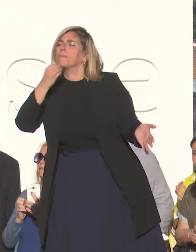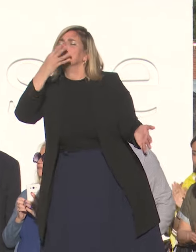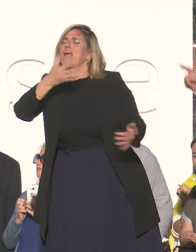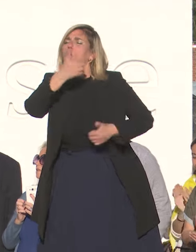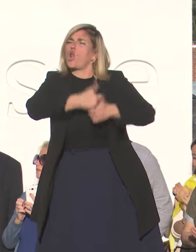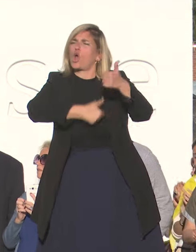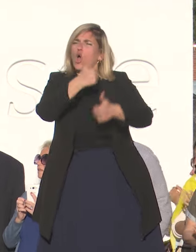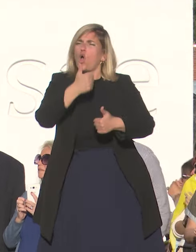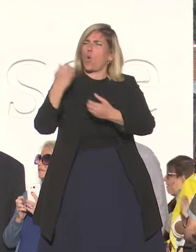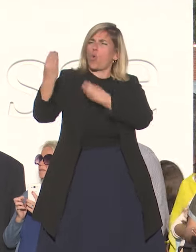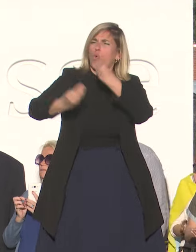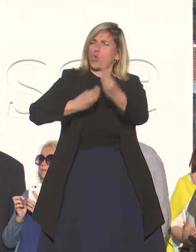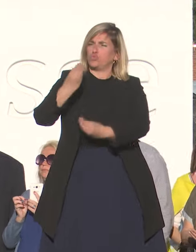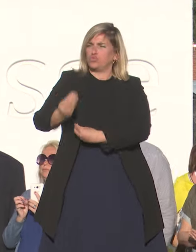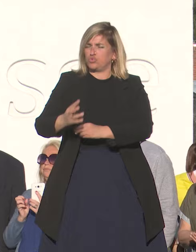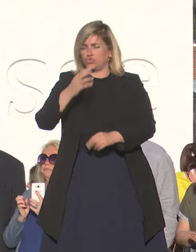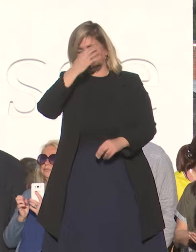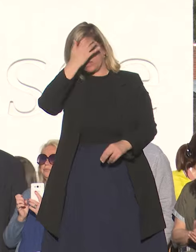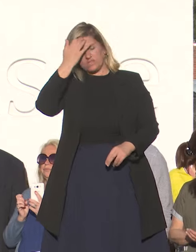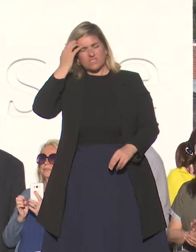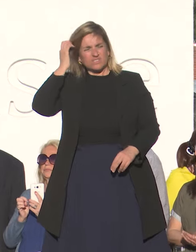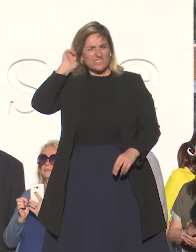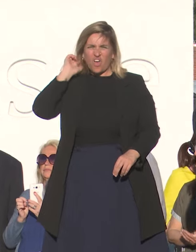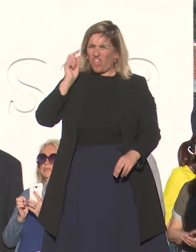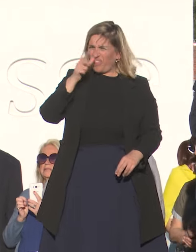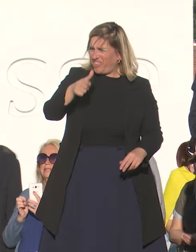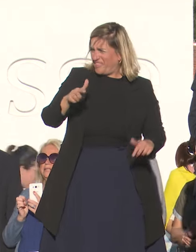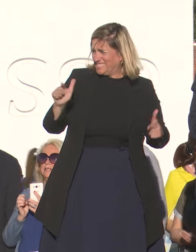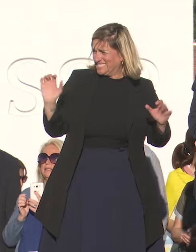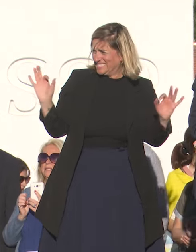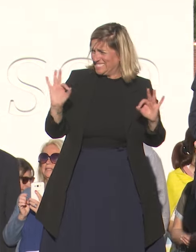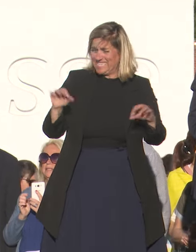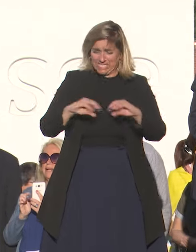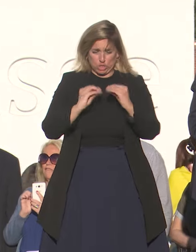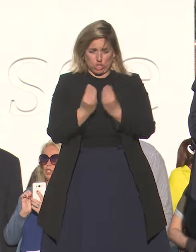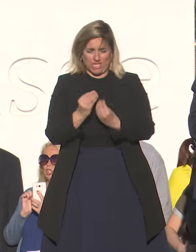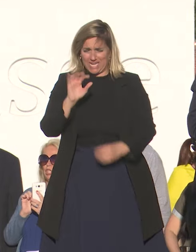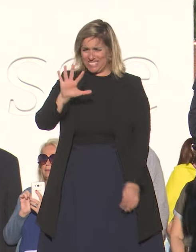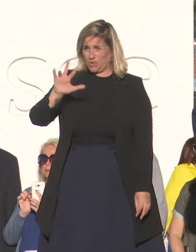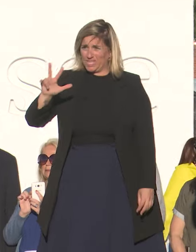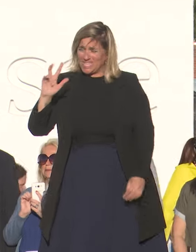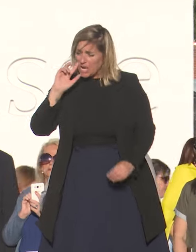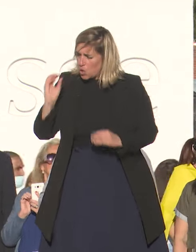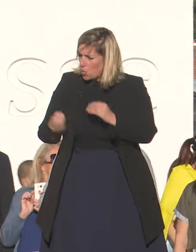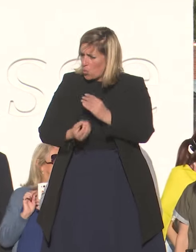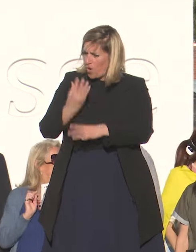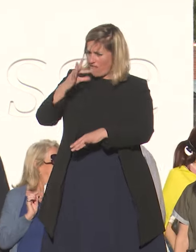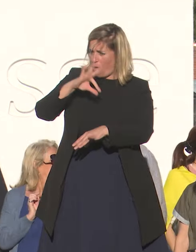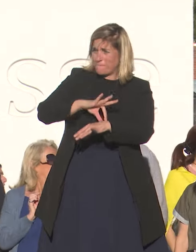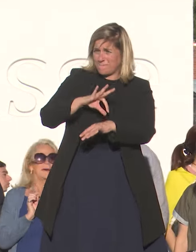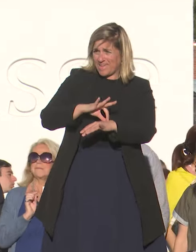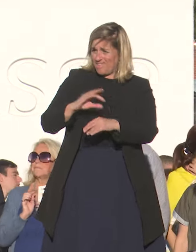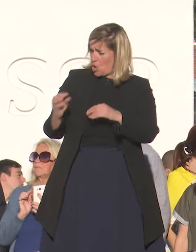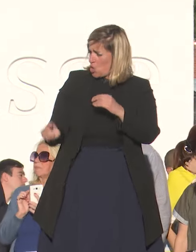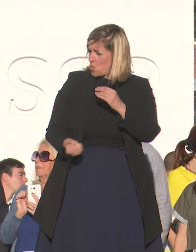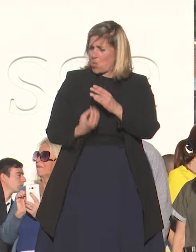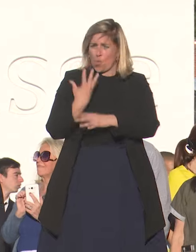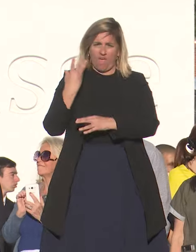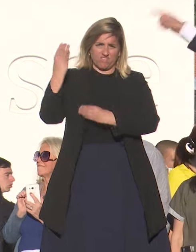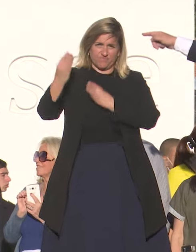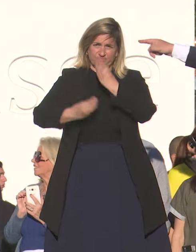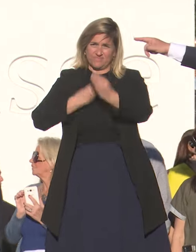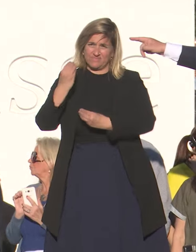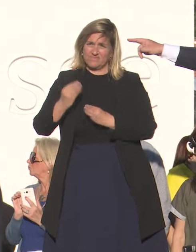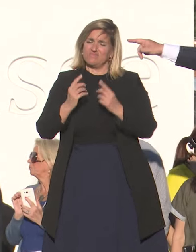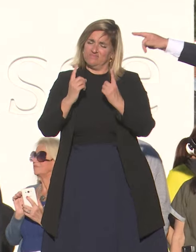de los cuales 53 son nuevos médicos que tiene el centro que tenemos que